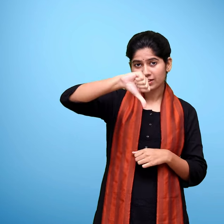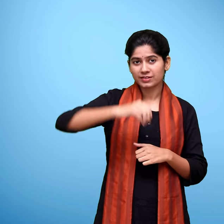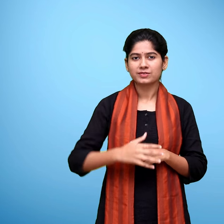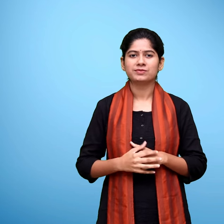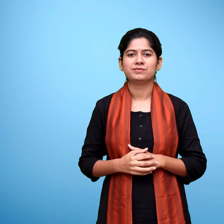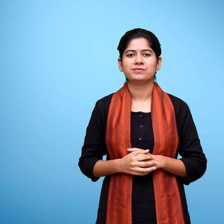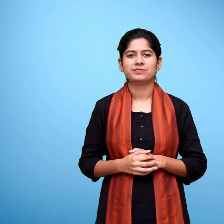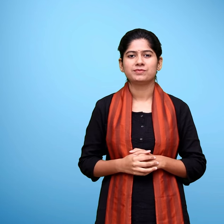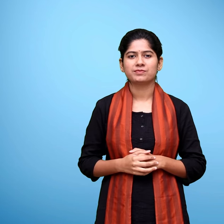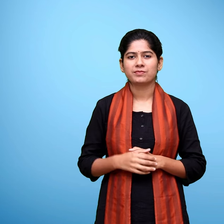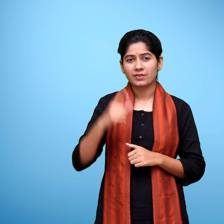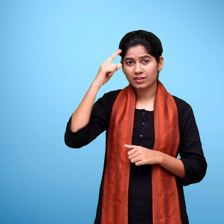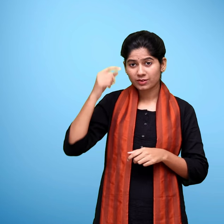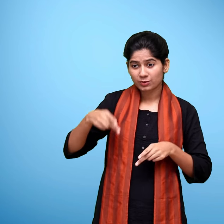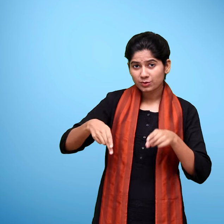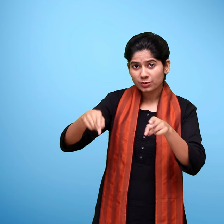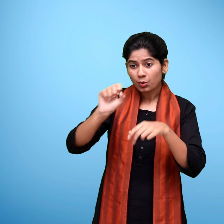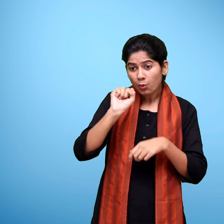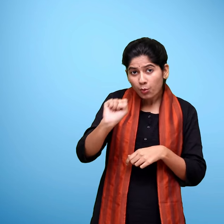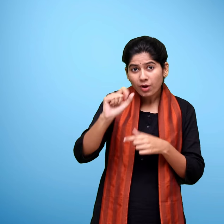आलू की सडक